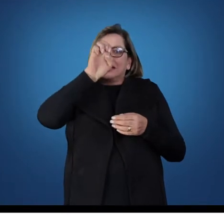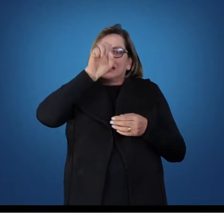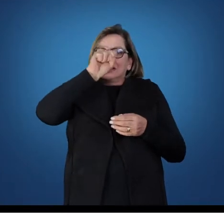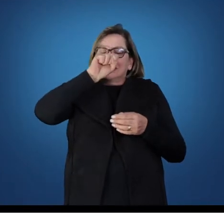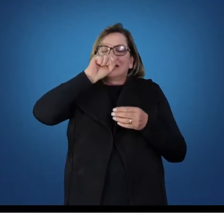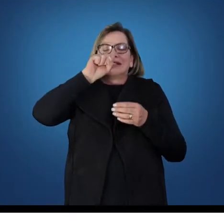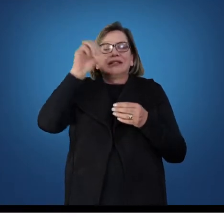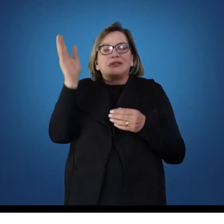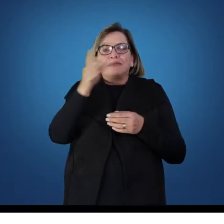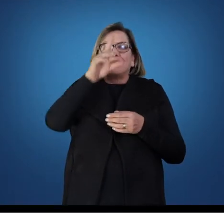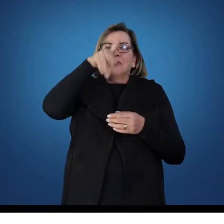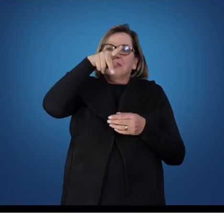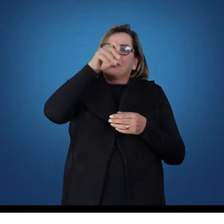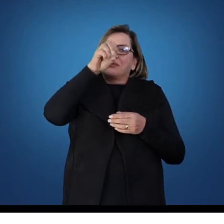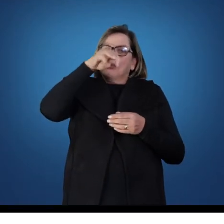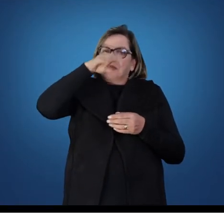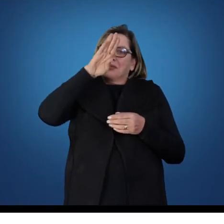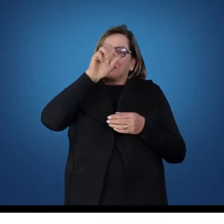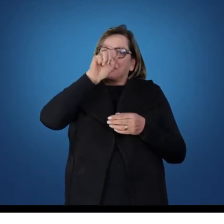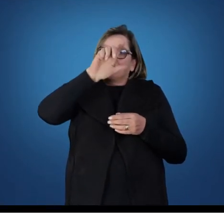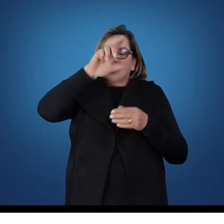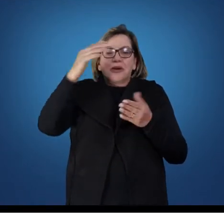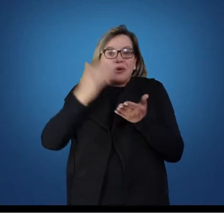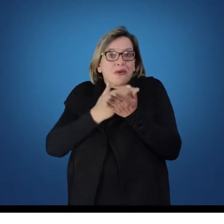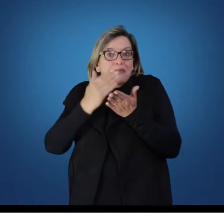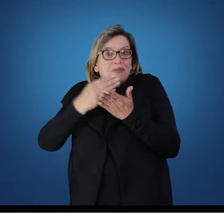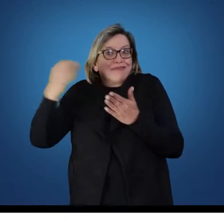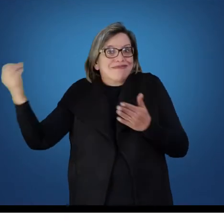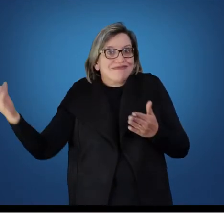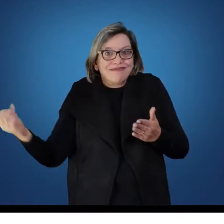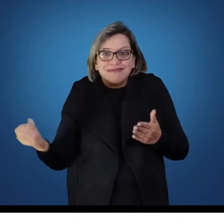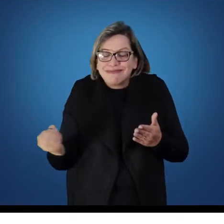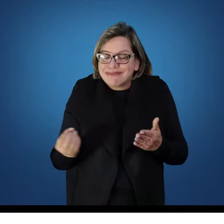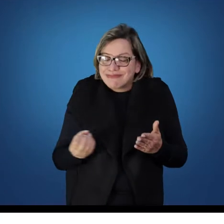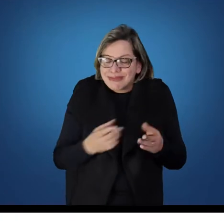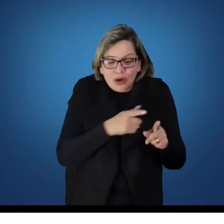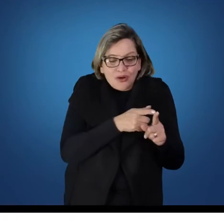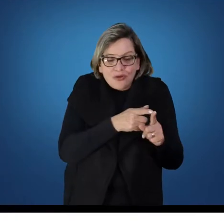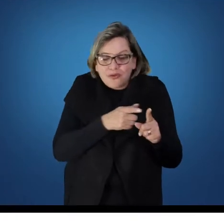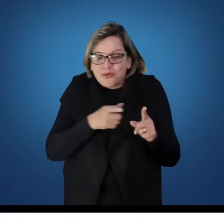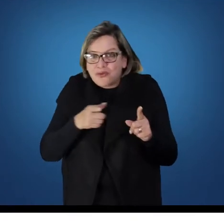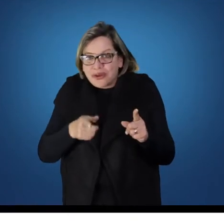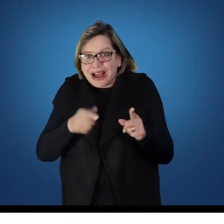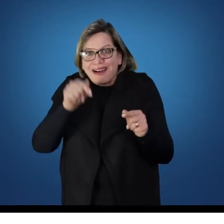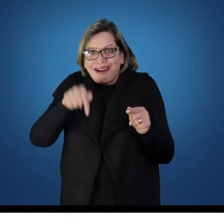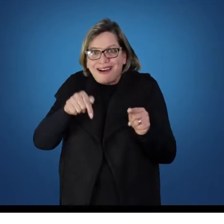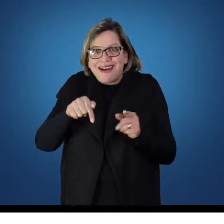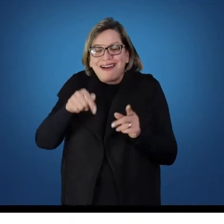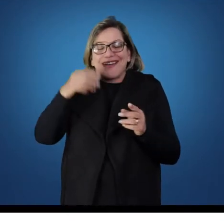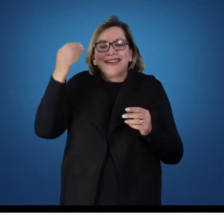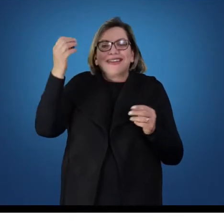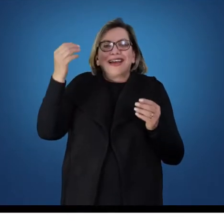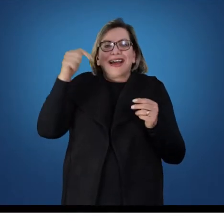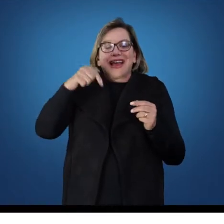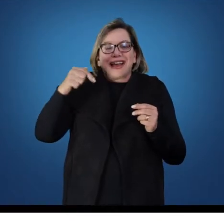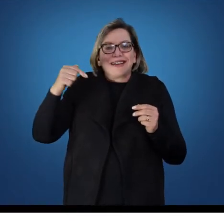passa a compor uma nova fase, uma fase que vai durar até a proclamação da República,